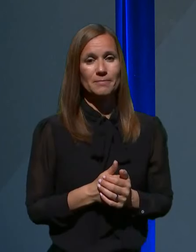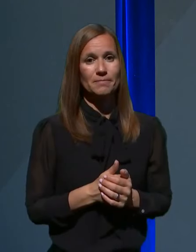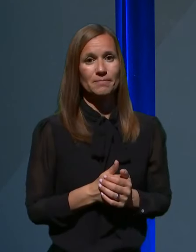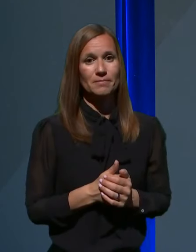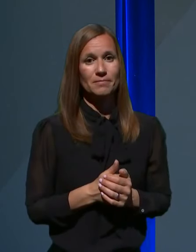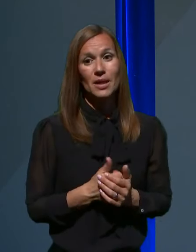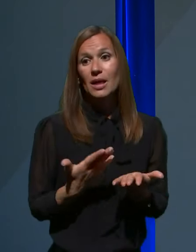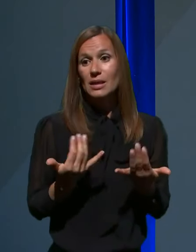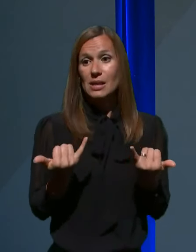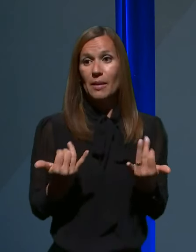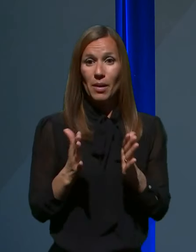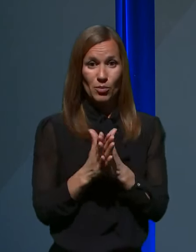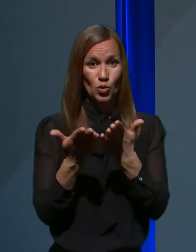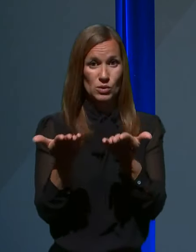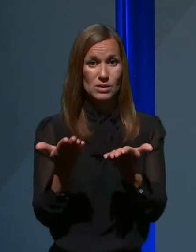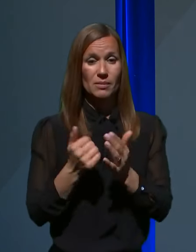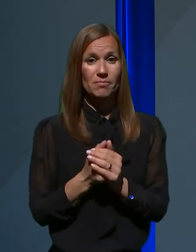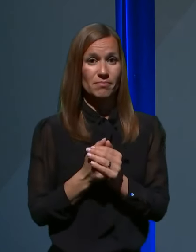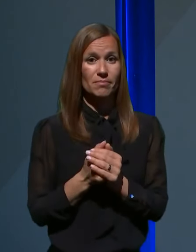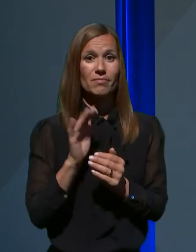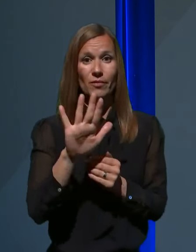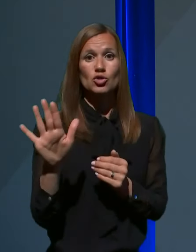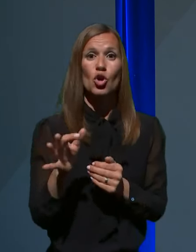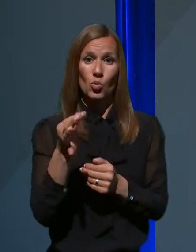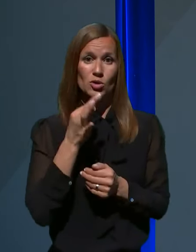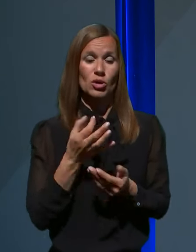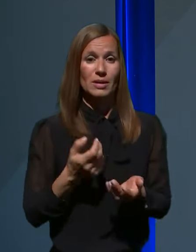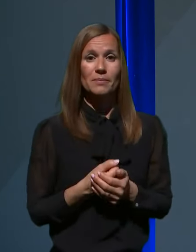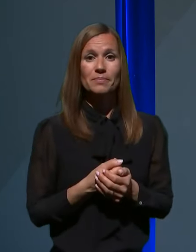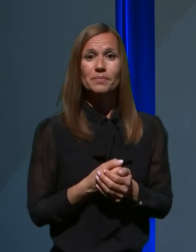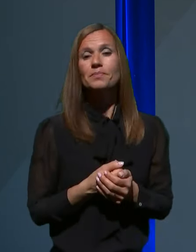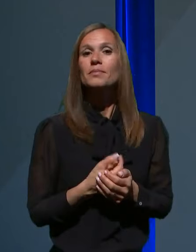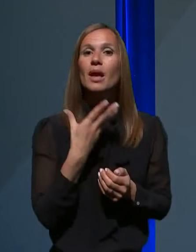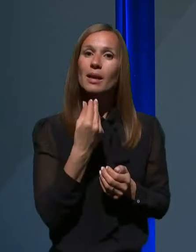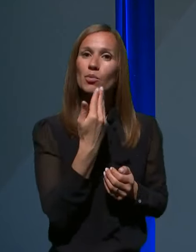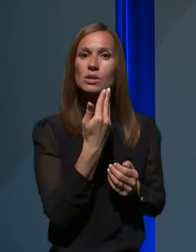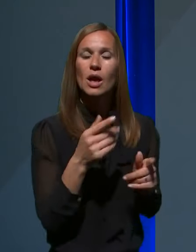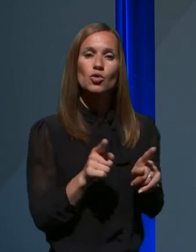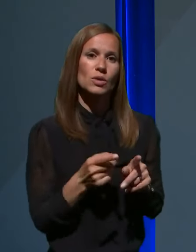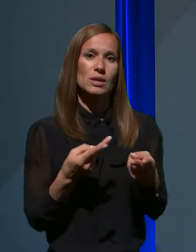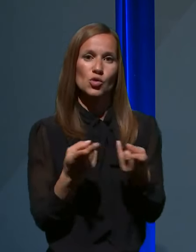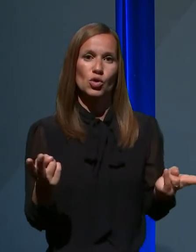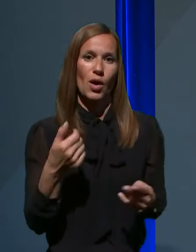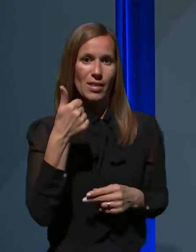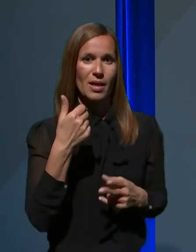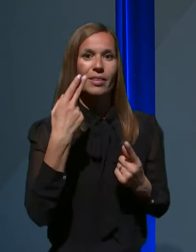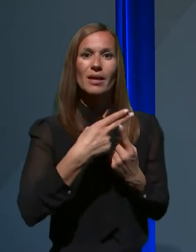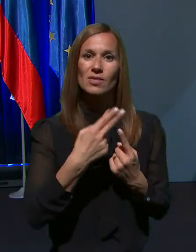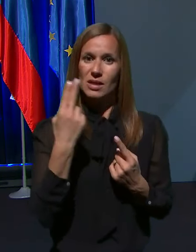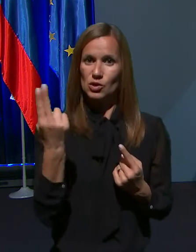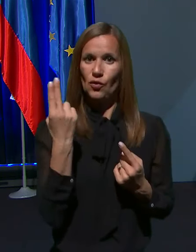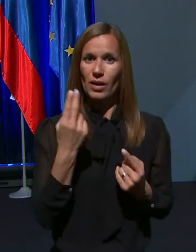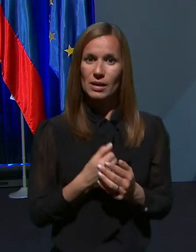zdaj še na kakšno vprašanje lahko. Lep pozdrav torej tudi iz studija ENA Televizije Slovenija,